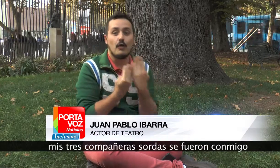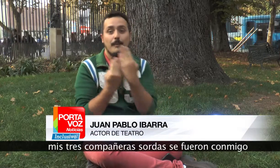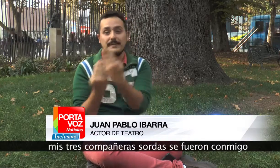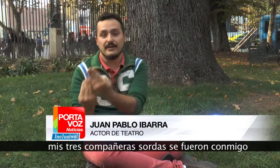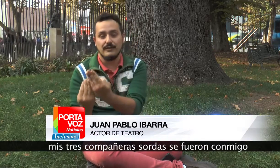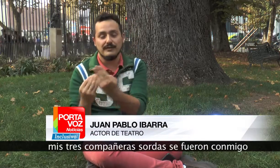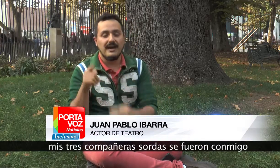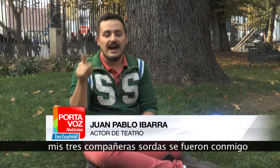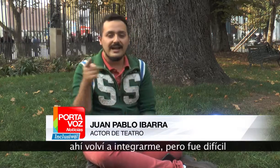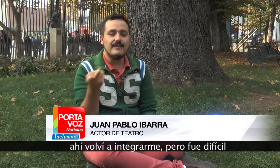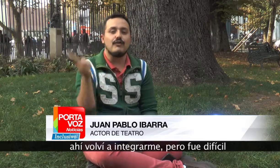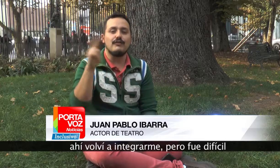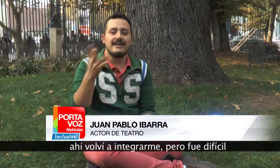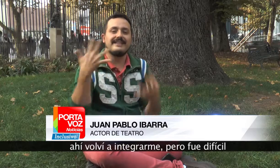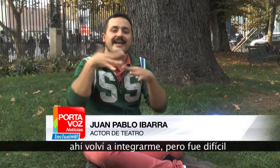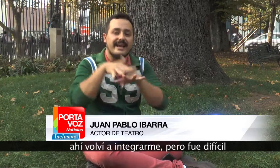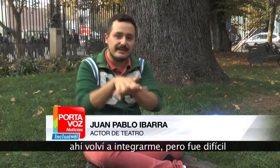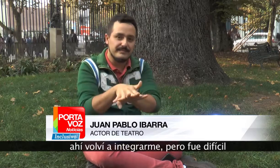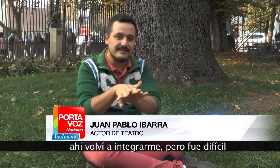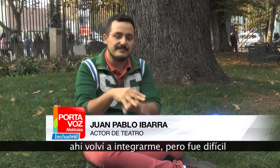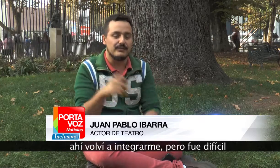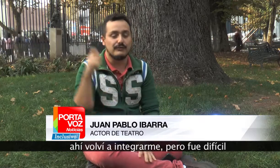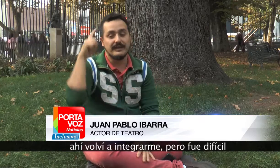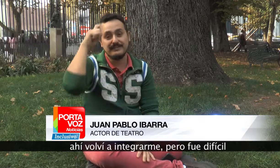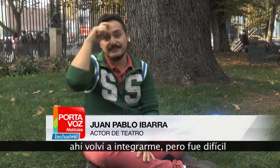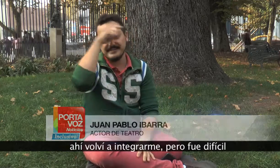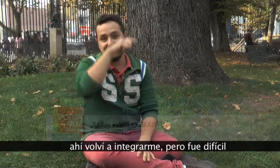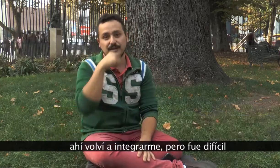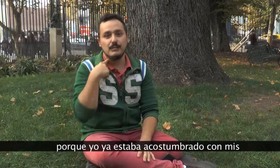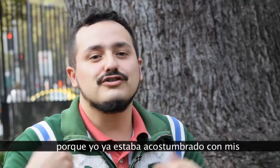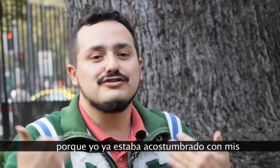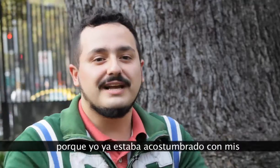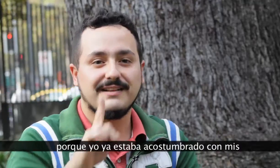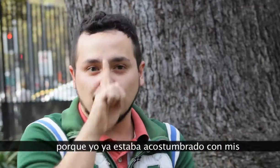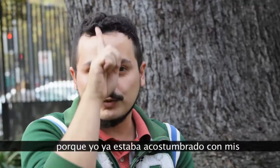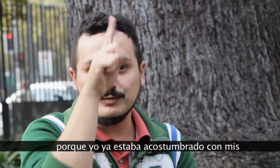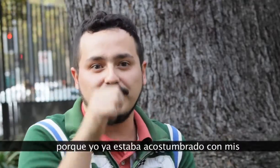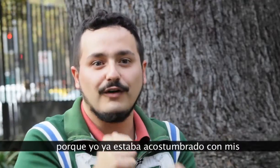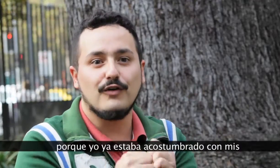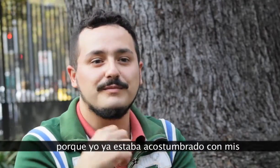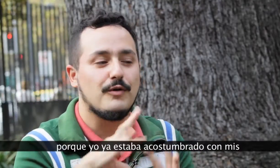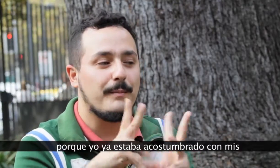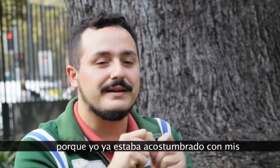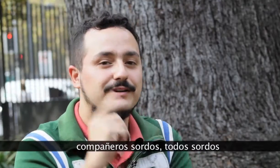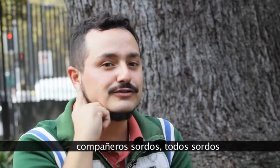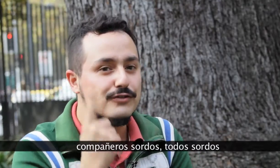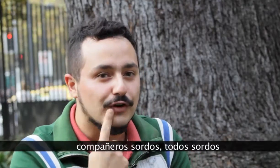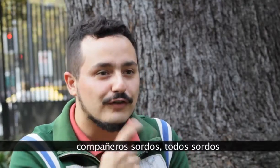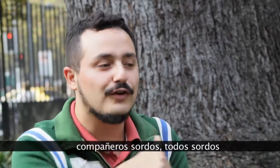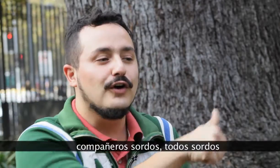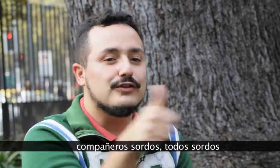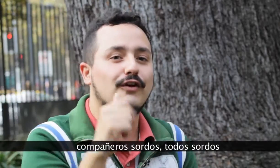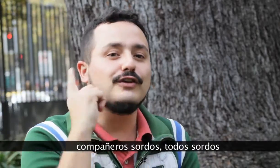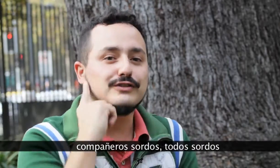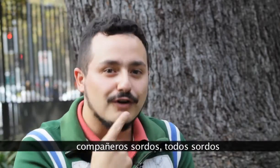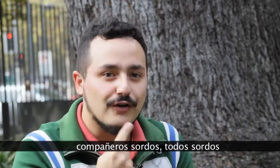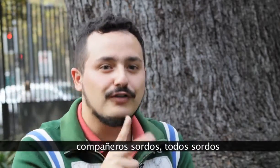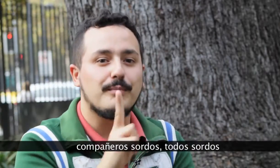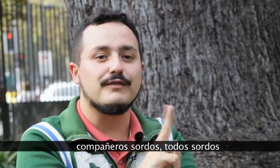conmigo. Ahí volví a integrarme. Pero fue difícil, porque yo ya estaba acostumbrado con mis compañeros sordos, todos sordos,